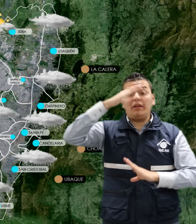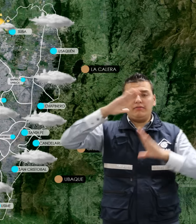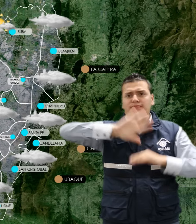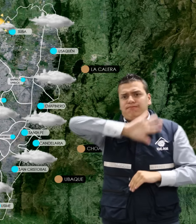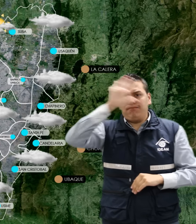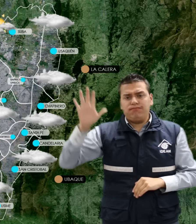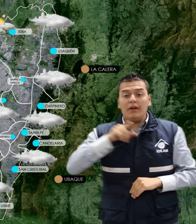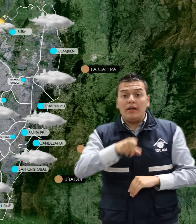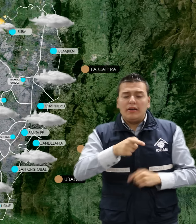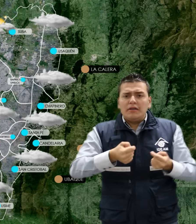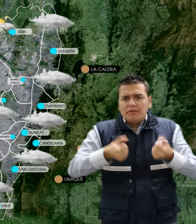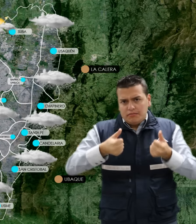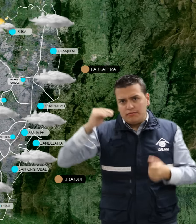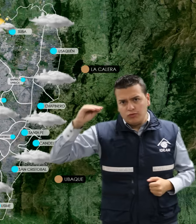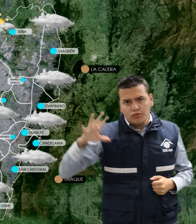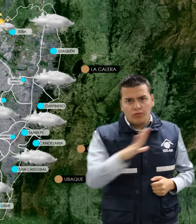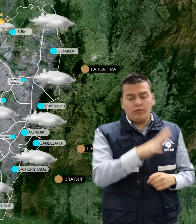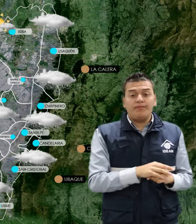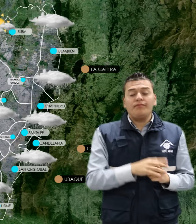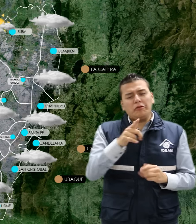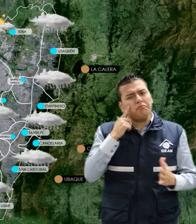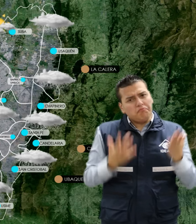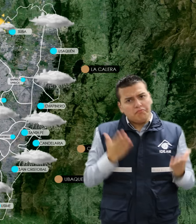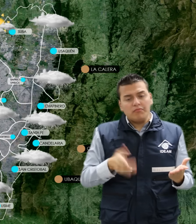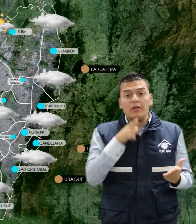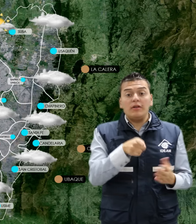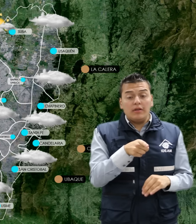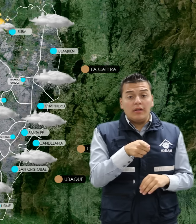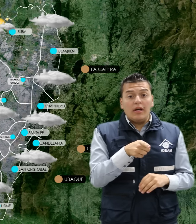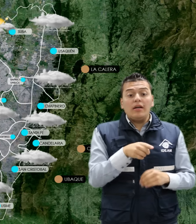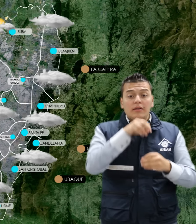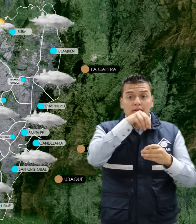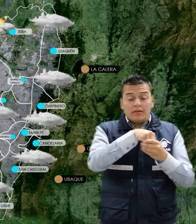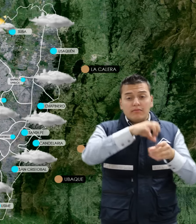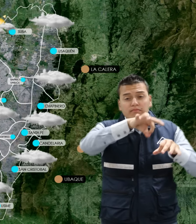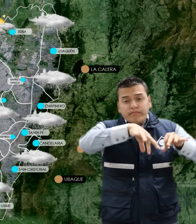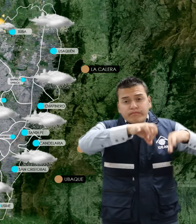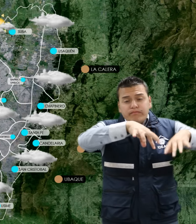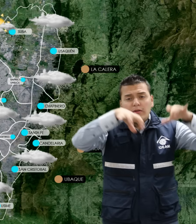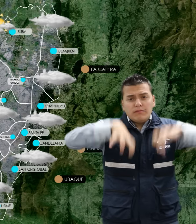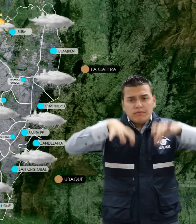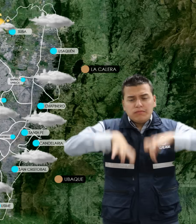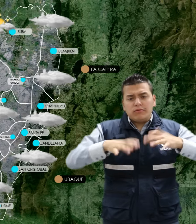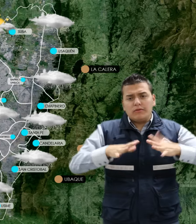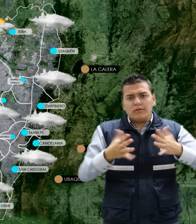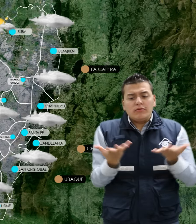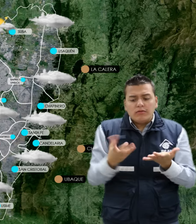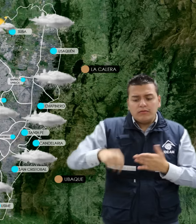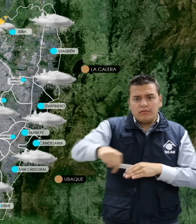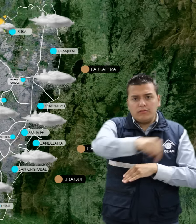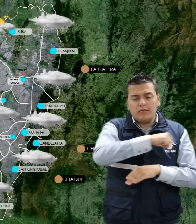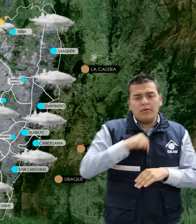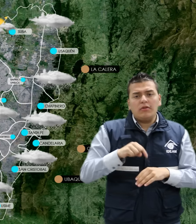cubierto con intervalos soleados, con probabilidad en algunos casos de lluviznas o lluvias ligeras en diferentes